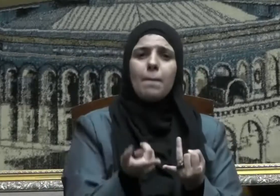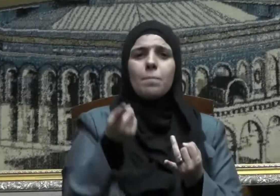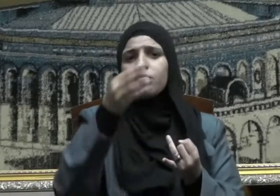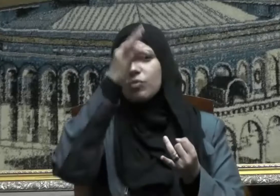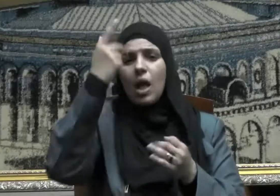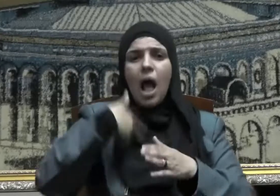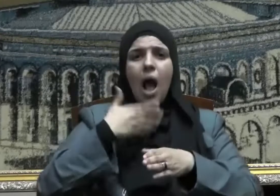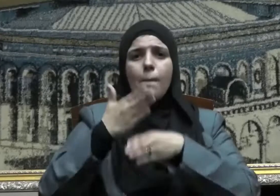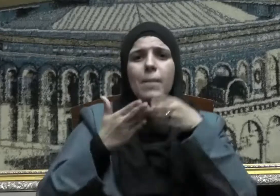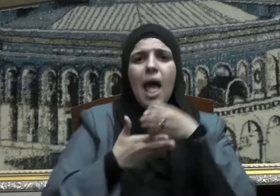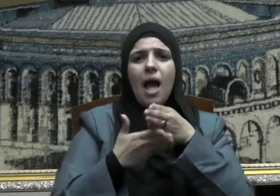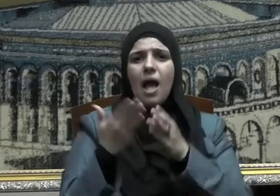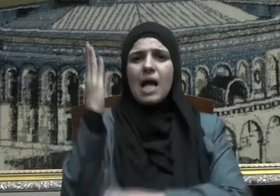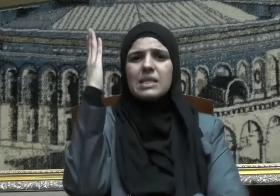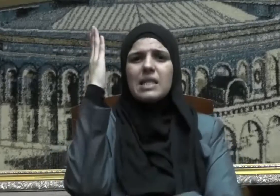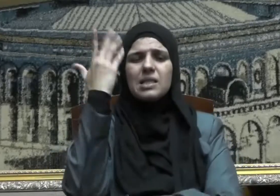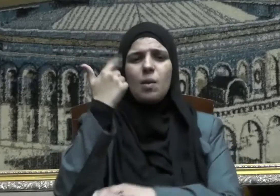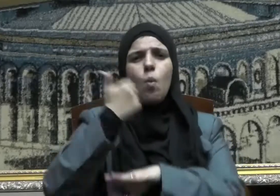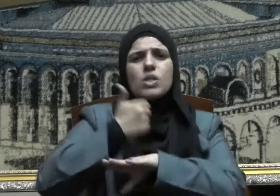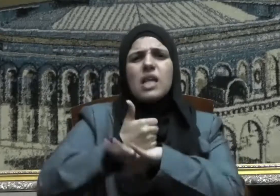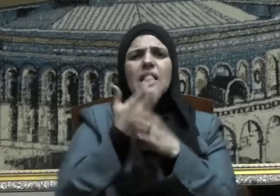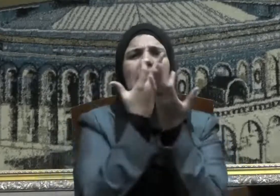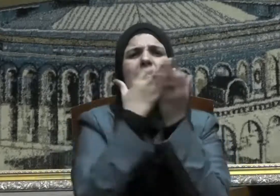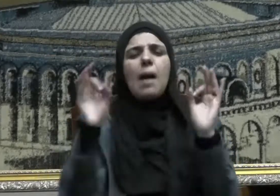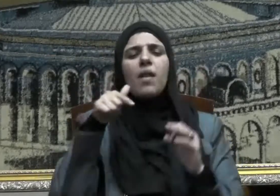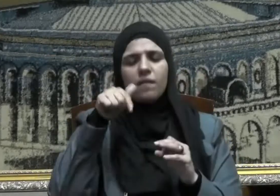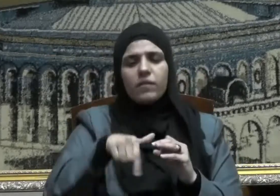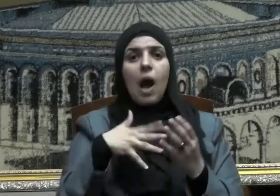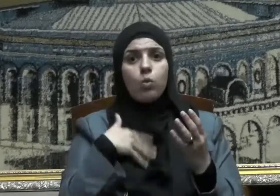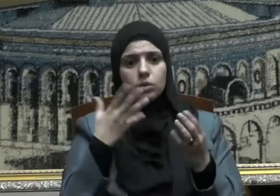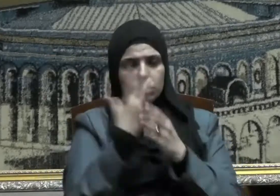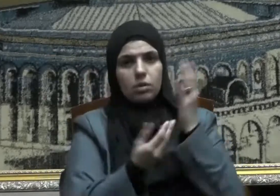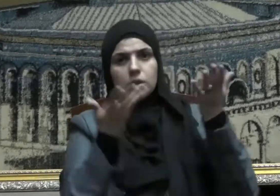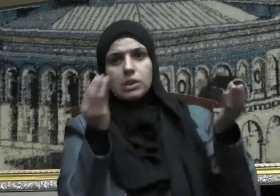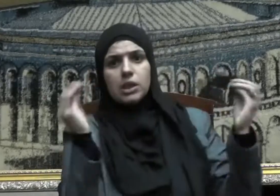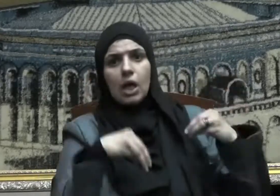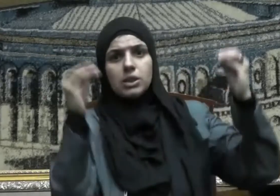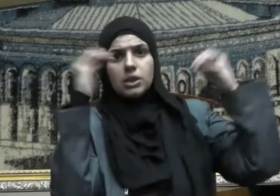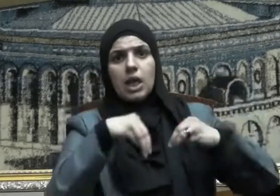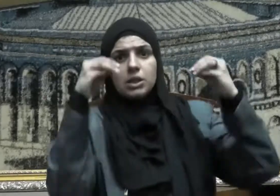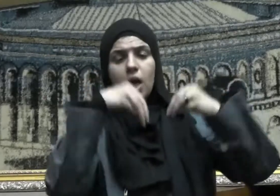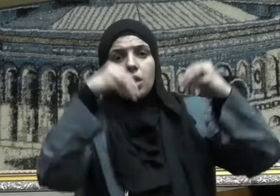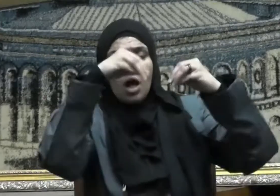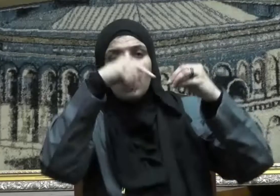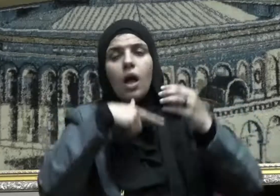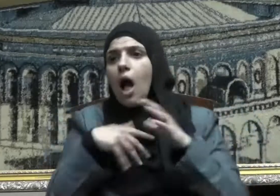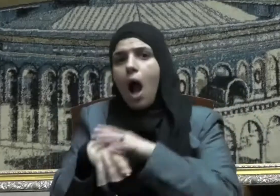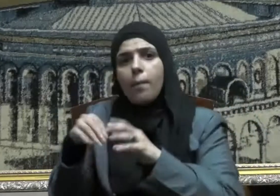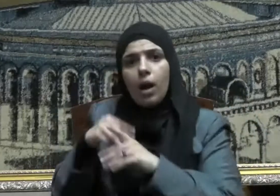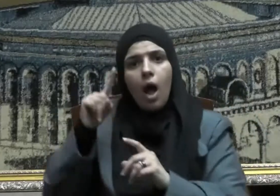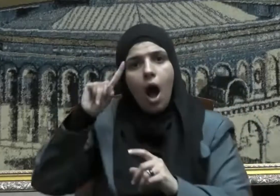والتعليم والبنى التحتية في حالة الكثرة غير المنضبطة